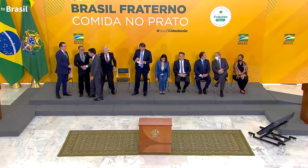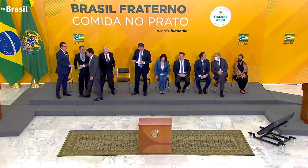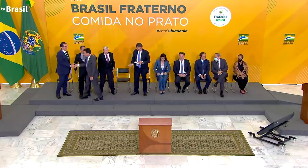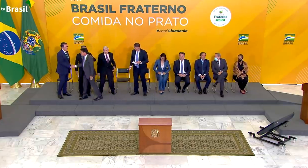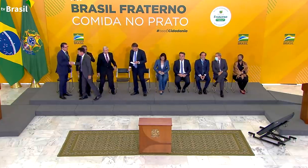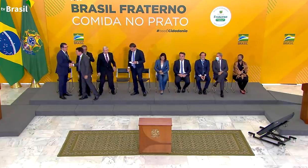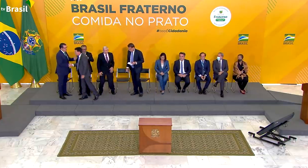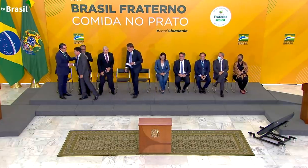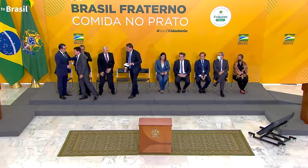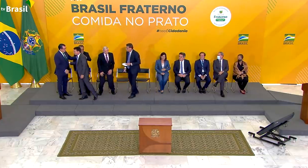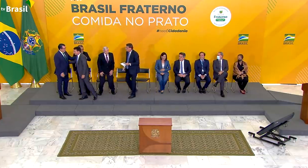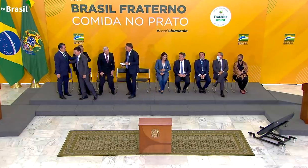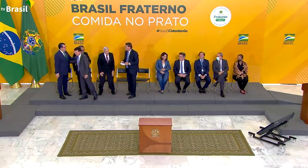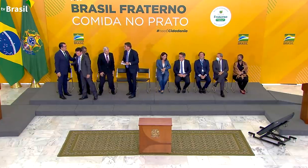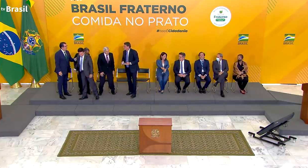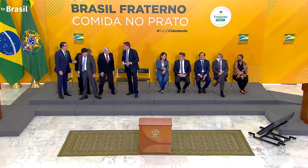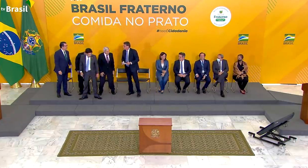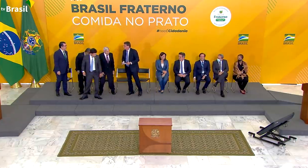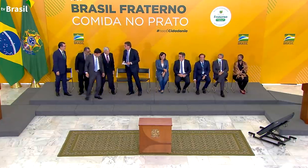Aplausos.